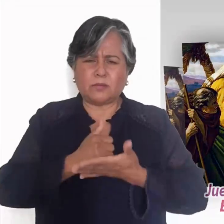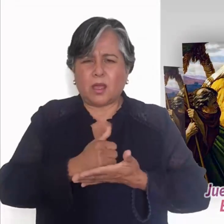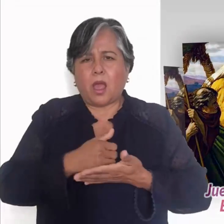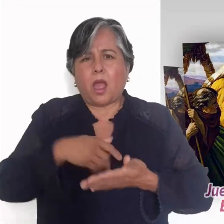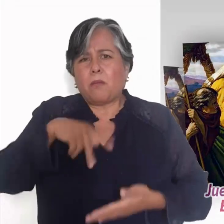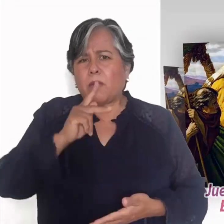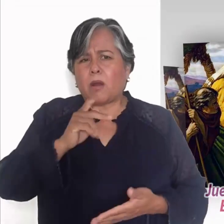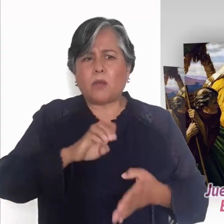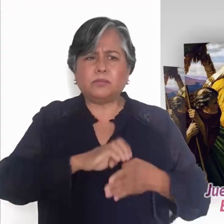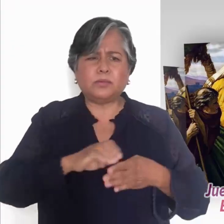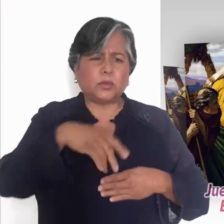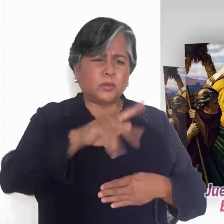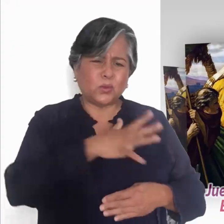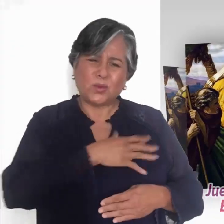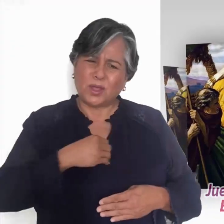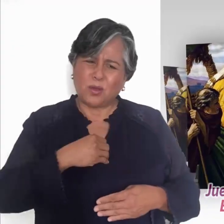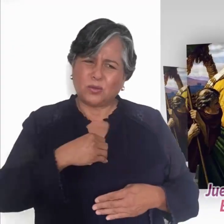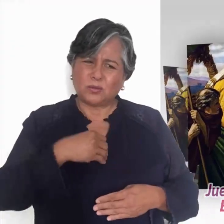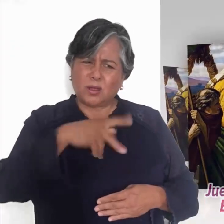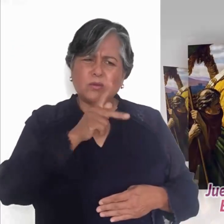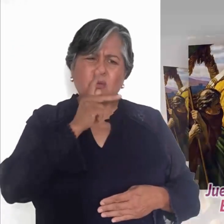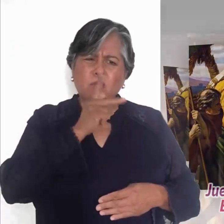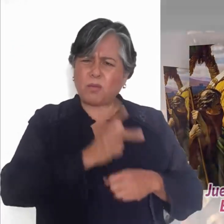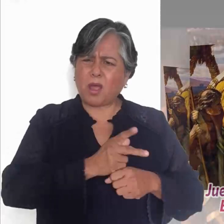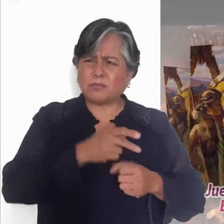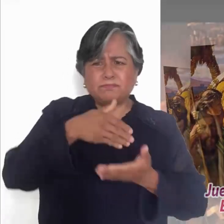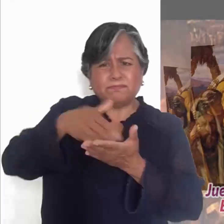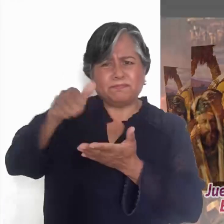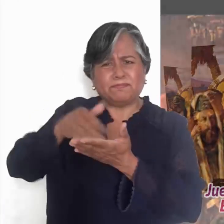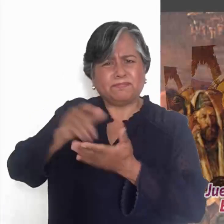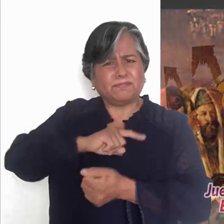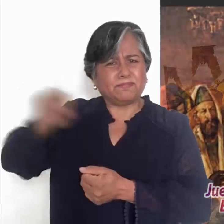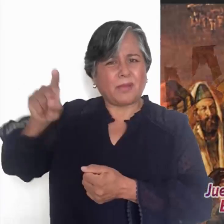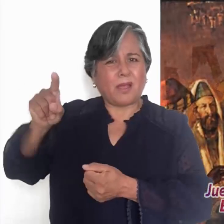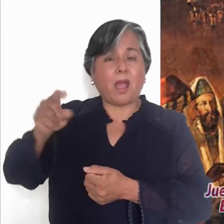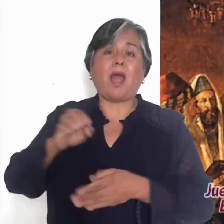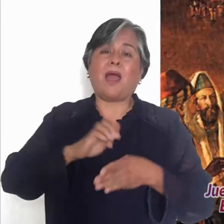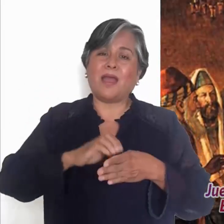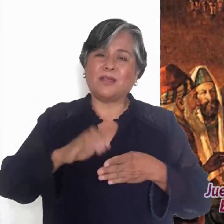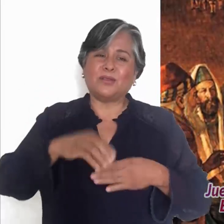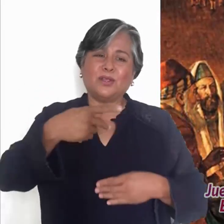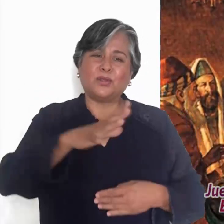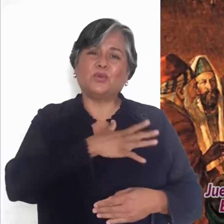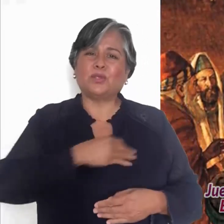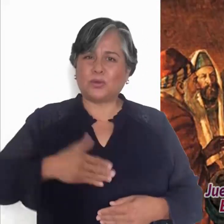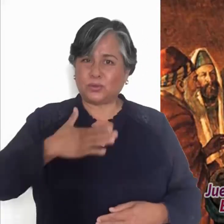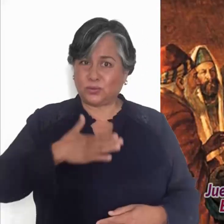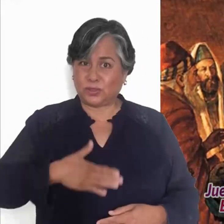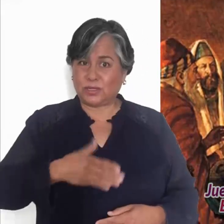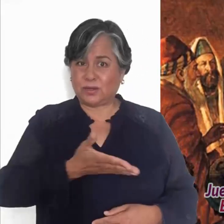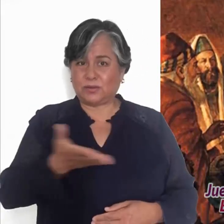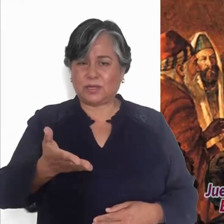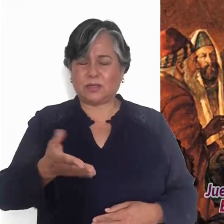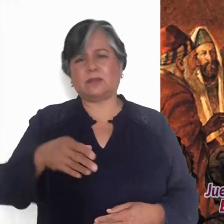ustedes? Por eso ellos mismos serán sus jueces. Pero si yo arrojo a los demonios con el dedo de Dios,